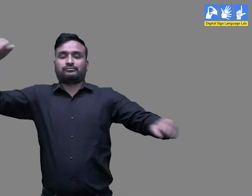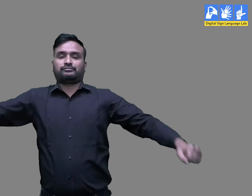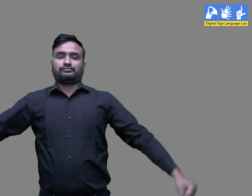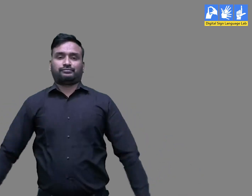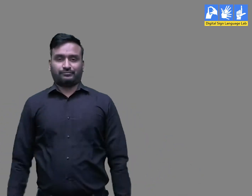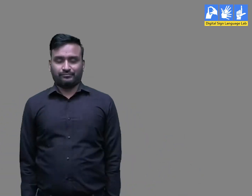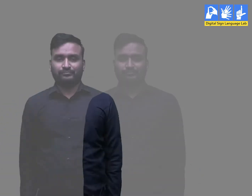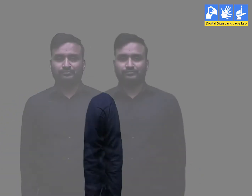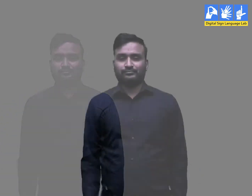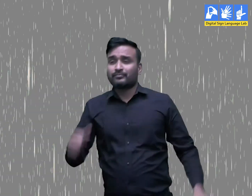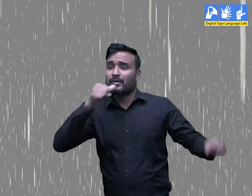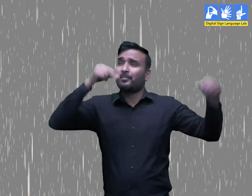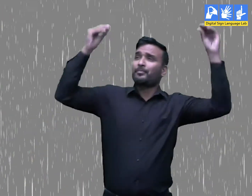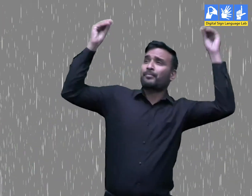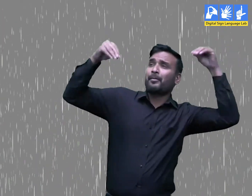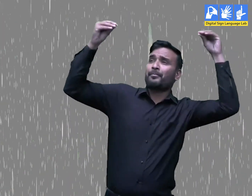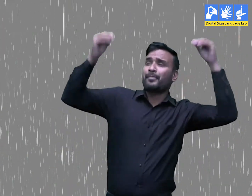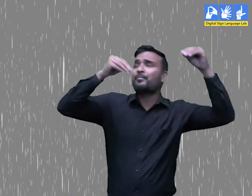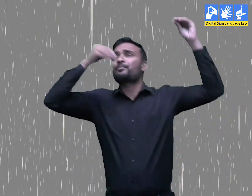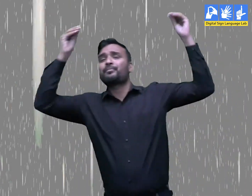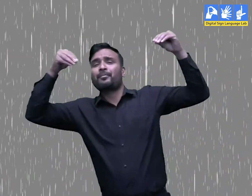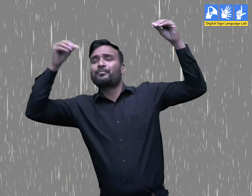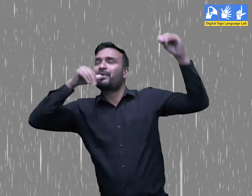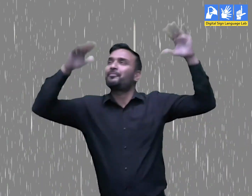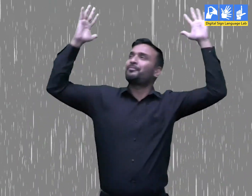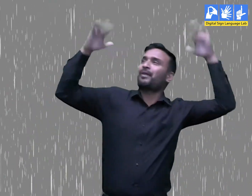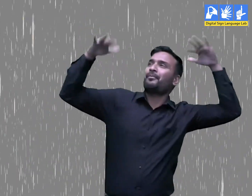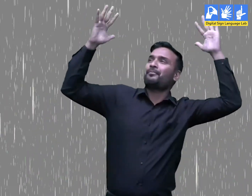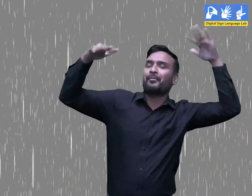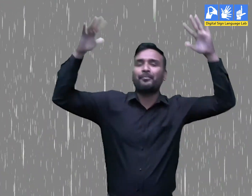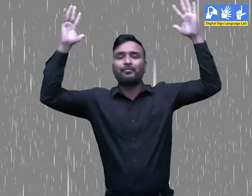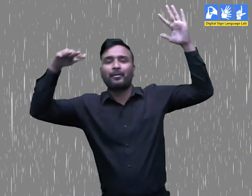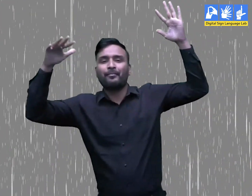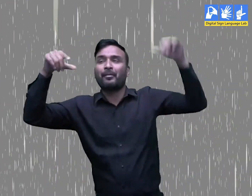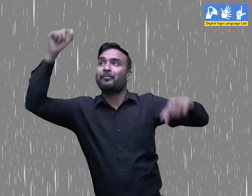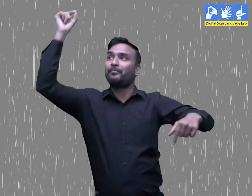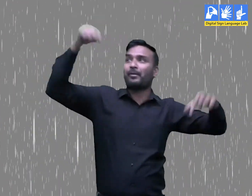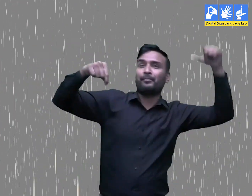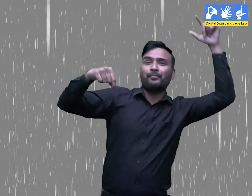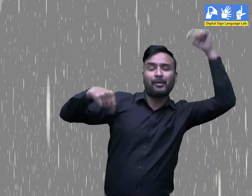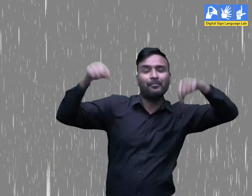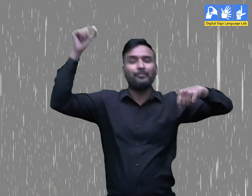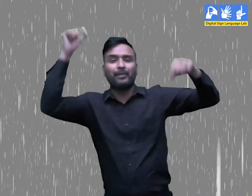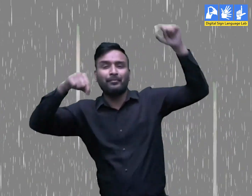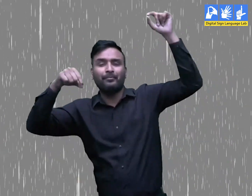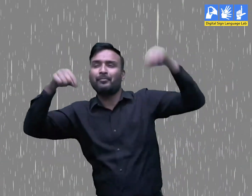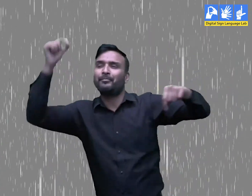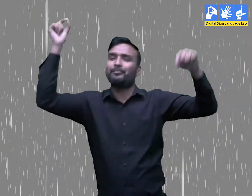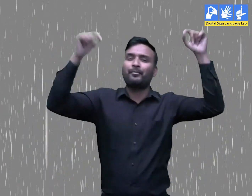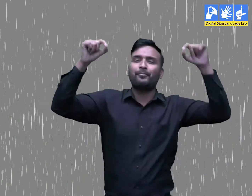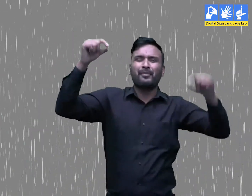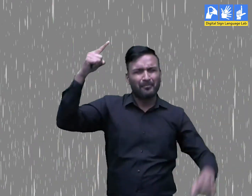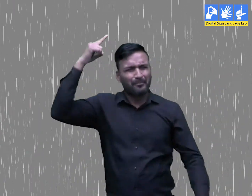सीखते हैं पढ़ने लगी फोहार रिमजिम सावन आया